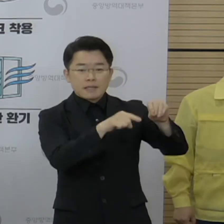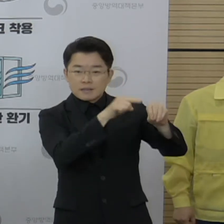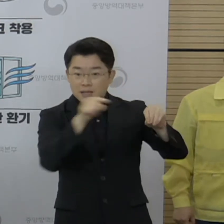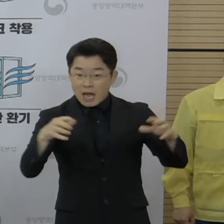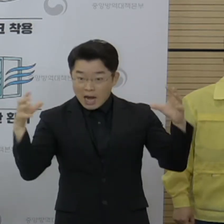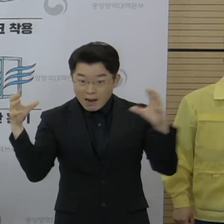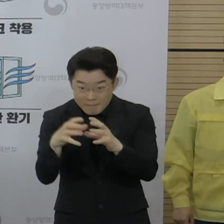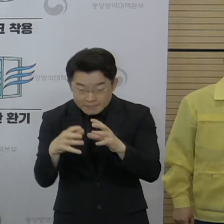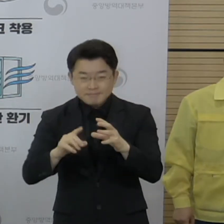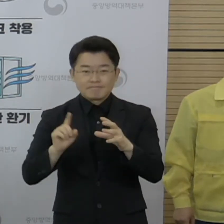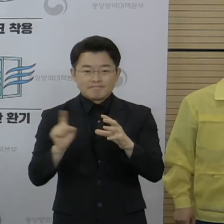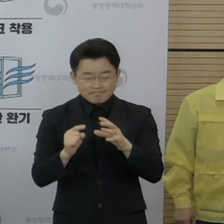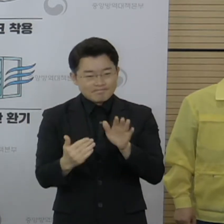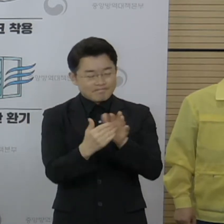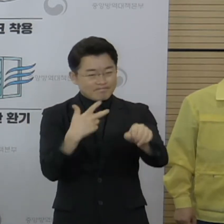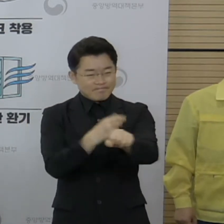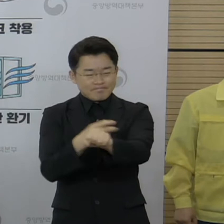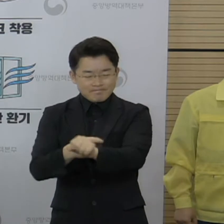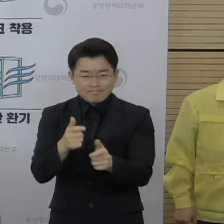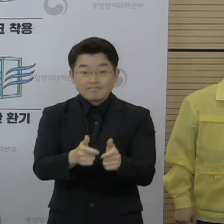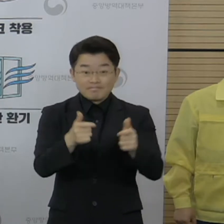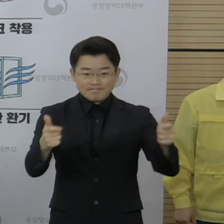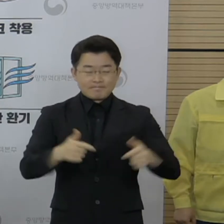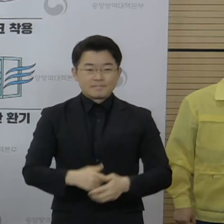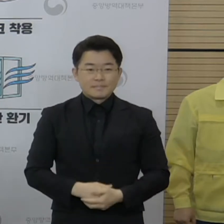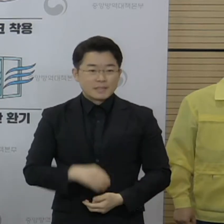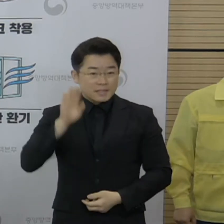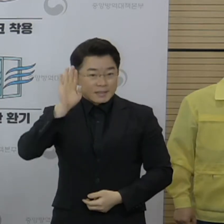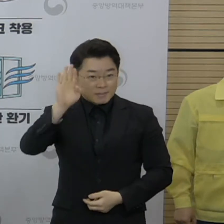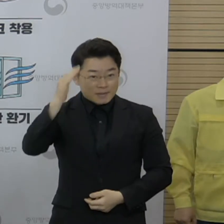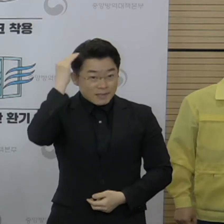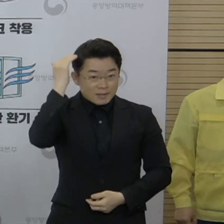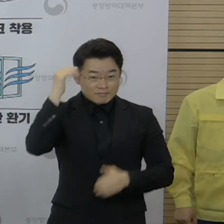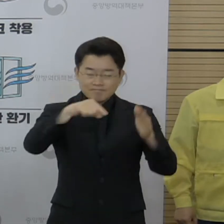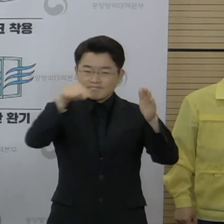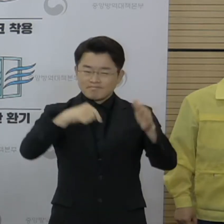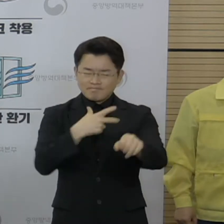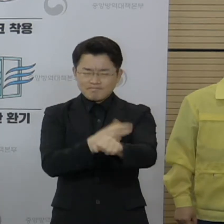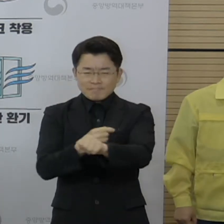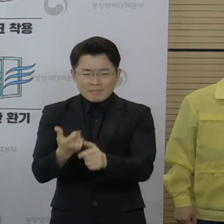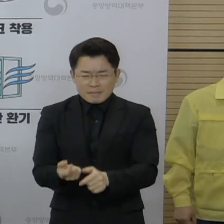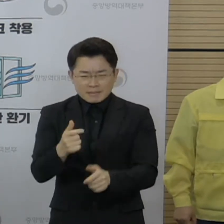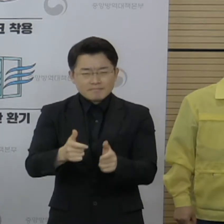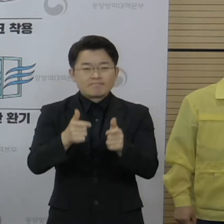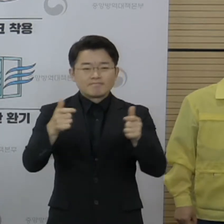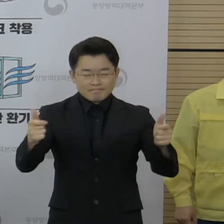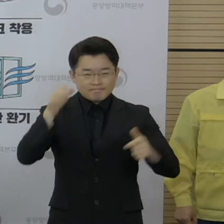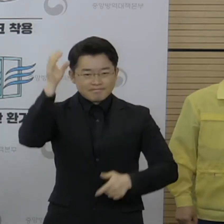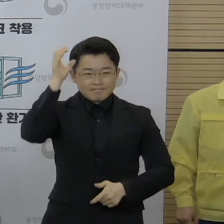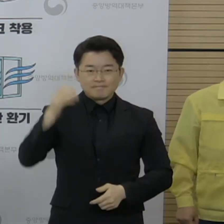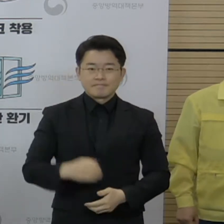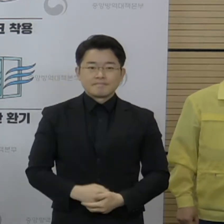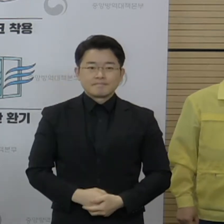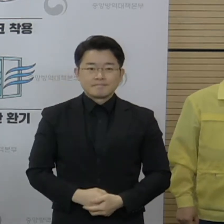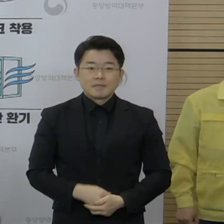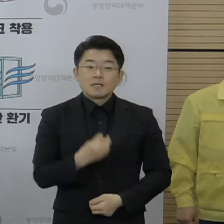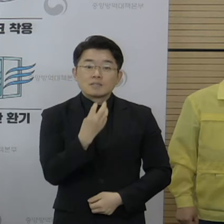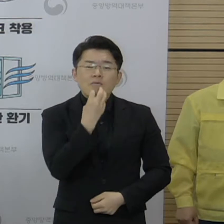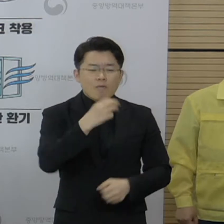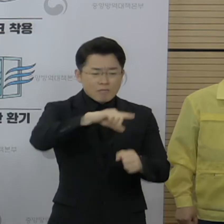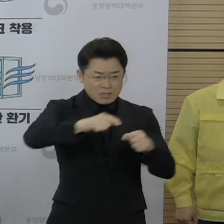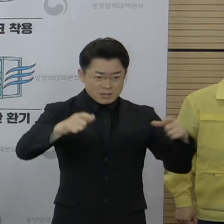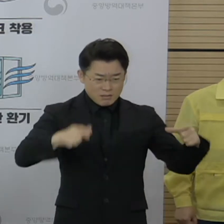예방접종에 사용하여 국내 예방접종 속도를 높이도록 하겠습니다. 먼저 수도권